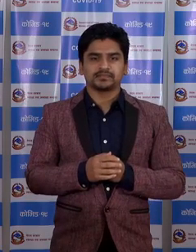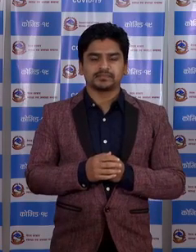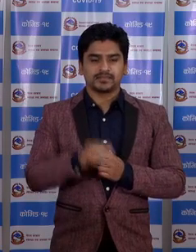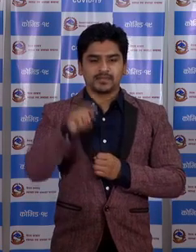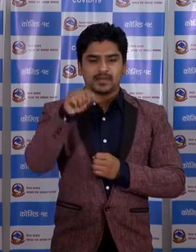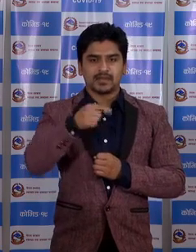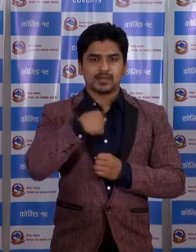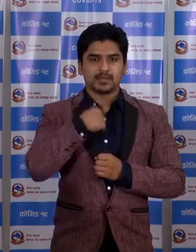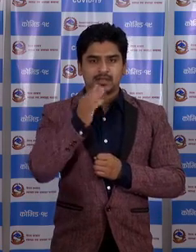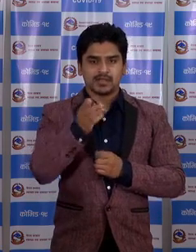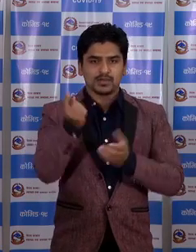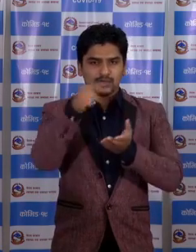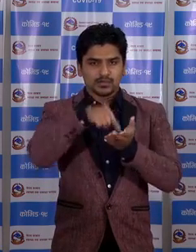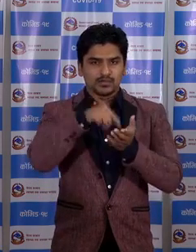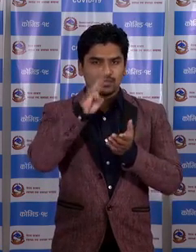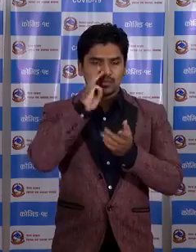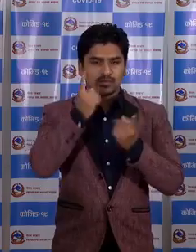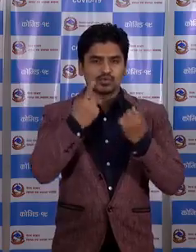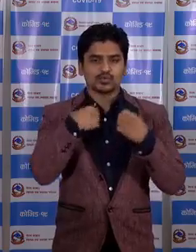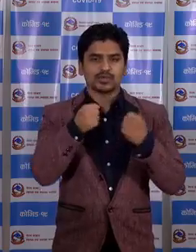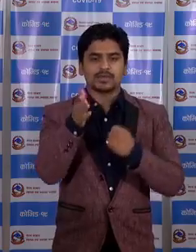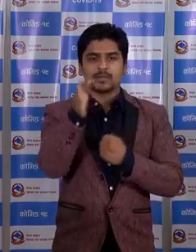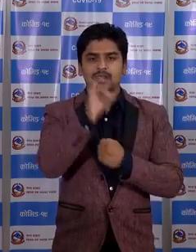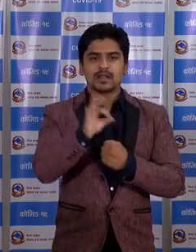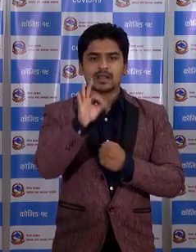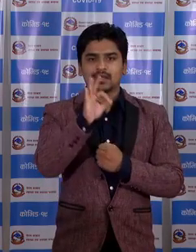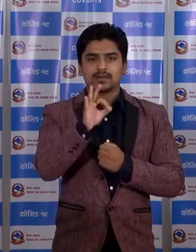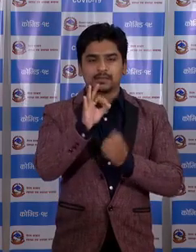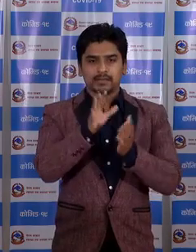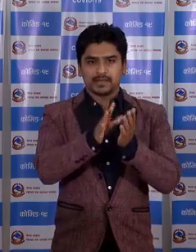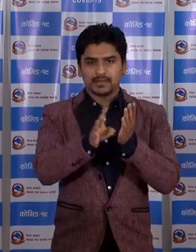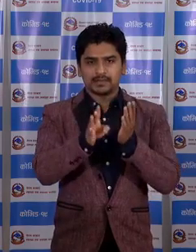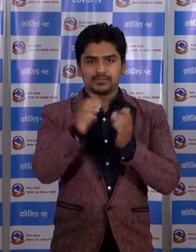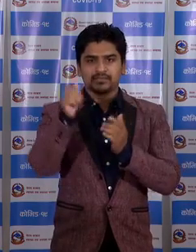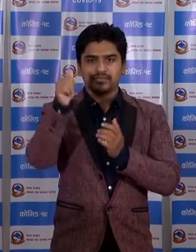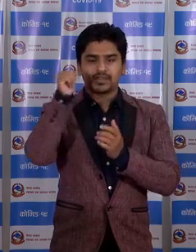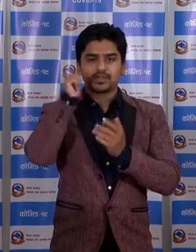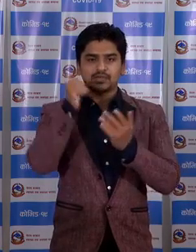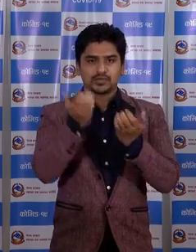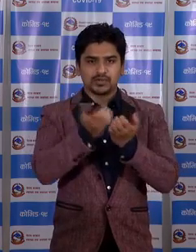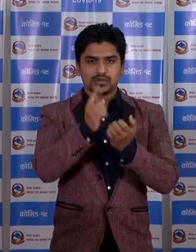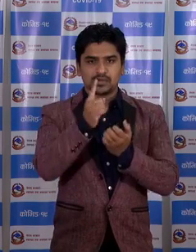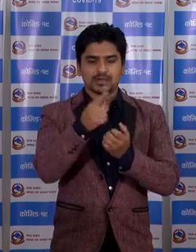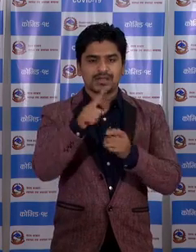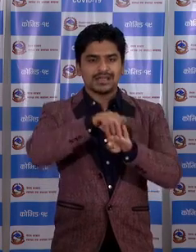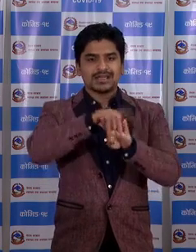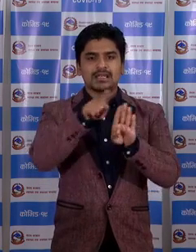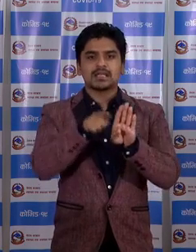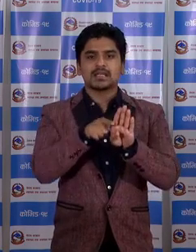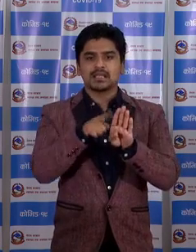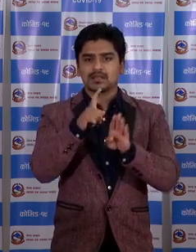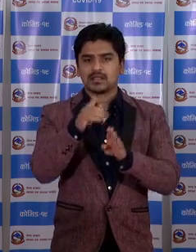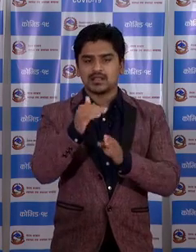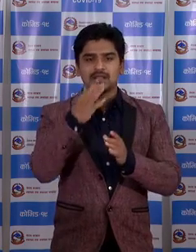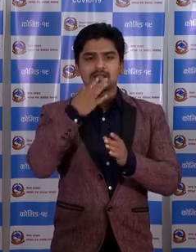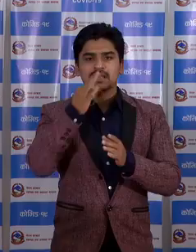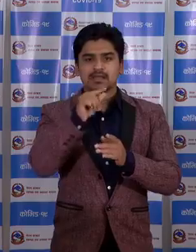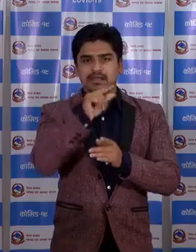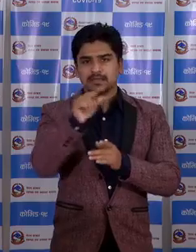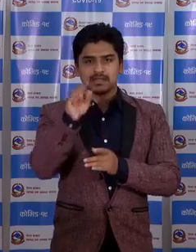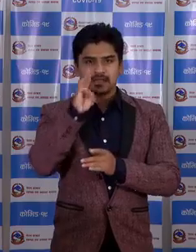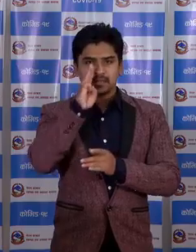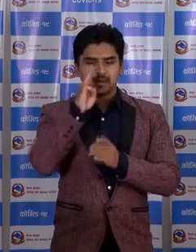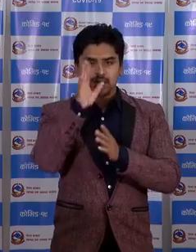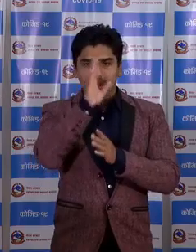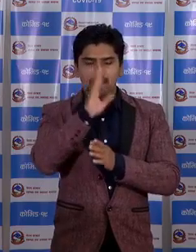आजा मैले सुरू मा स्वास्थे तथा जनसंख्या मंत्रा लाएको तरफाटा निजा गरी एको यवटा नितिकत निने एको बारे